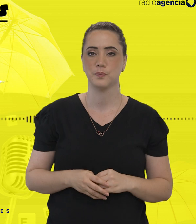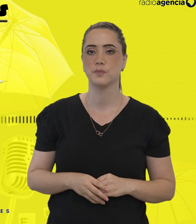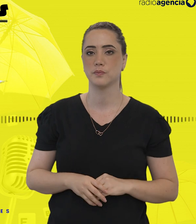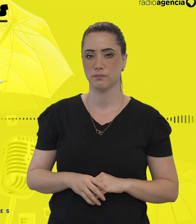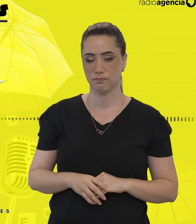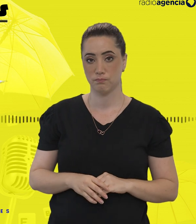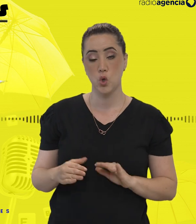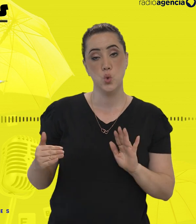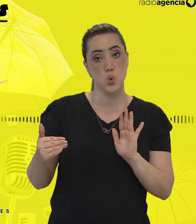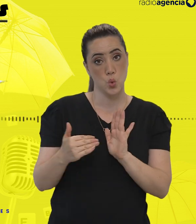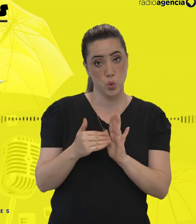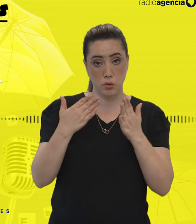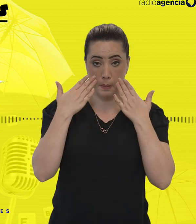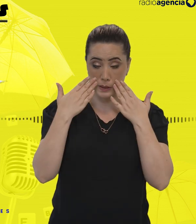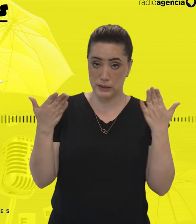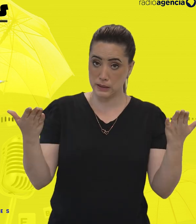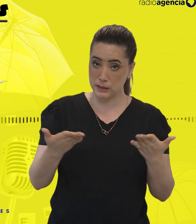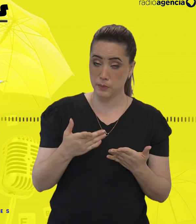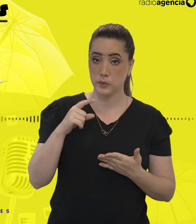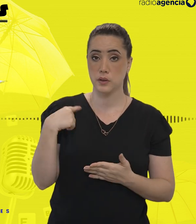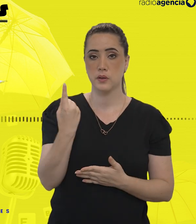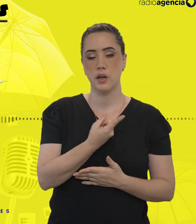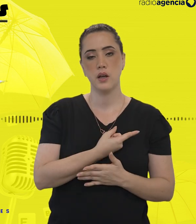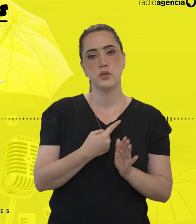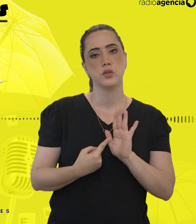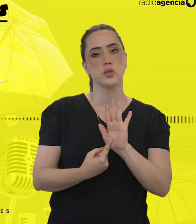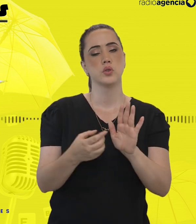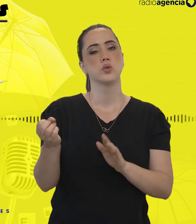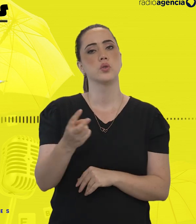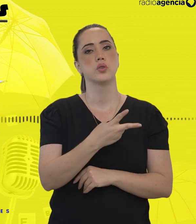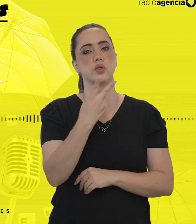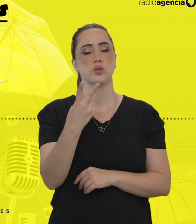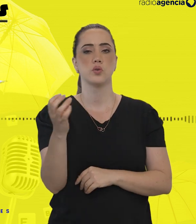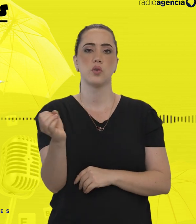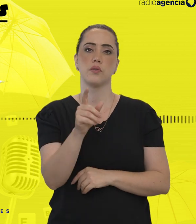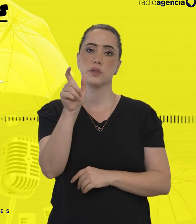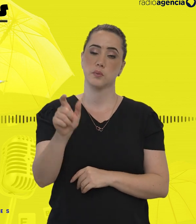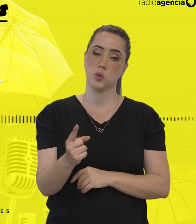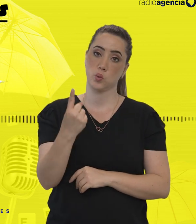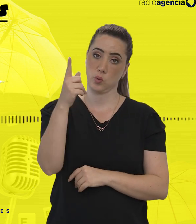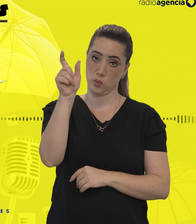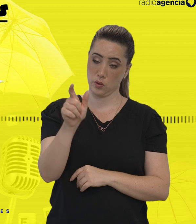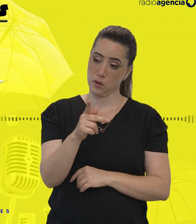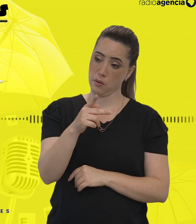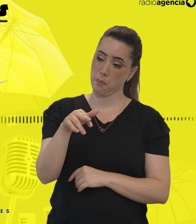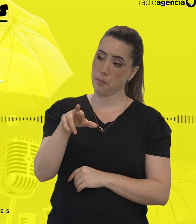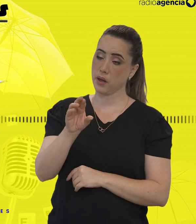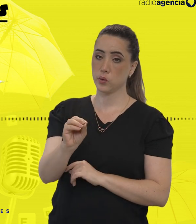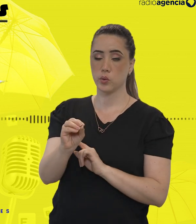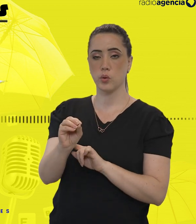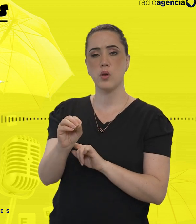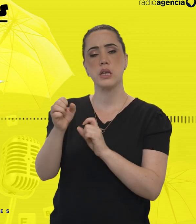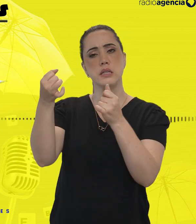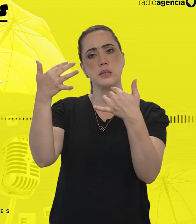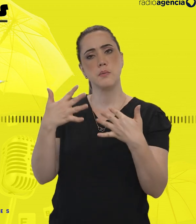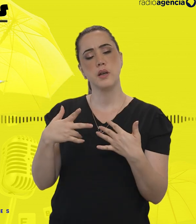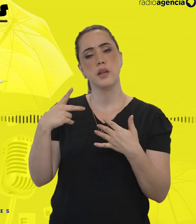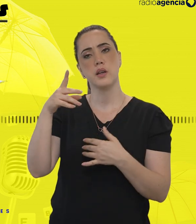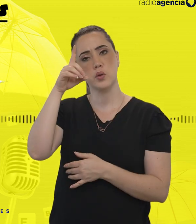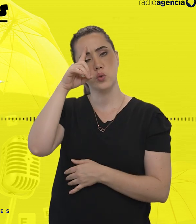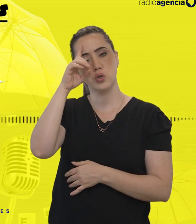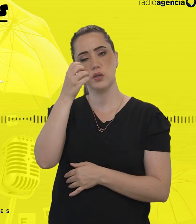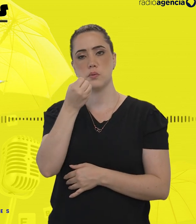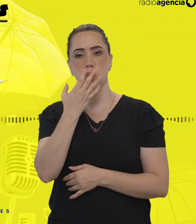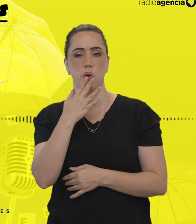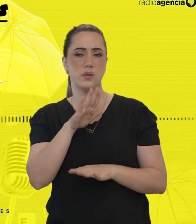No último capítulo dessa temporada, a gente traz dois novos personagens. Um deles é o Pedro Alcântara, que nos conta sobre seus dias